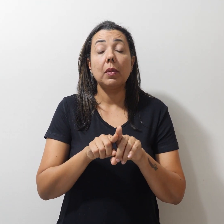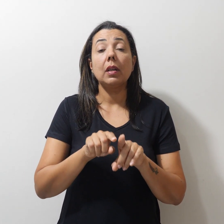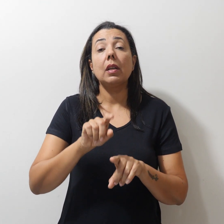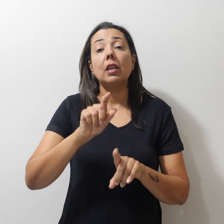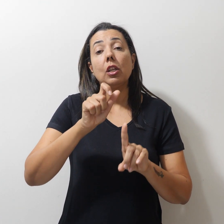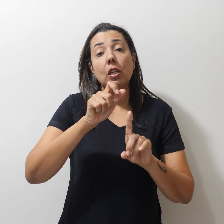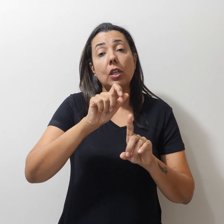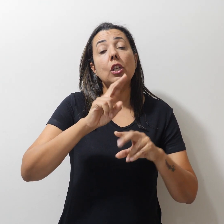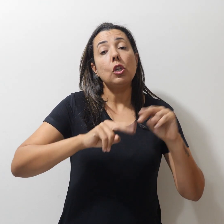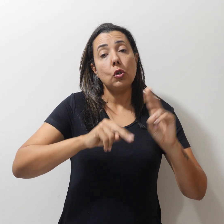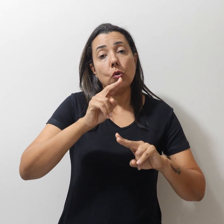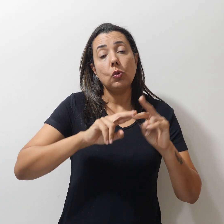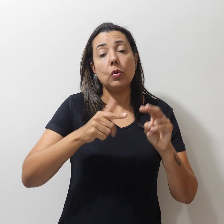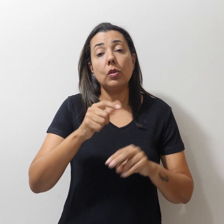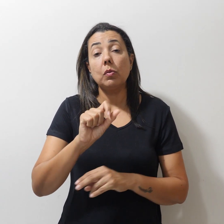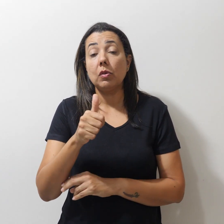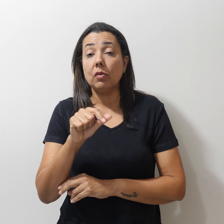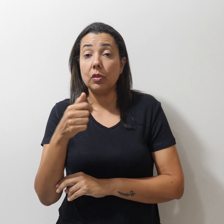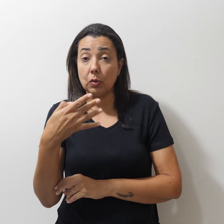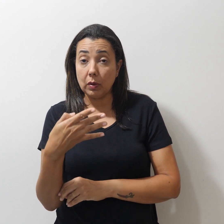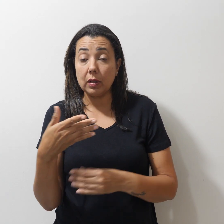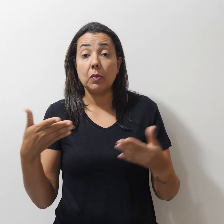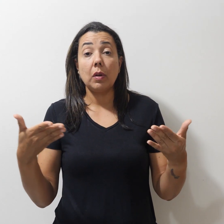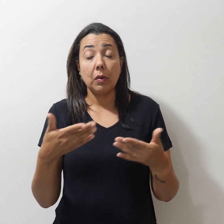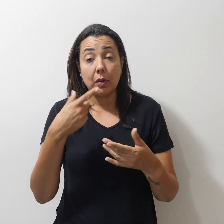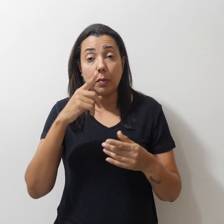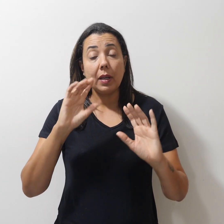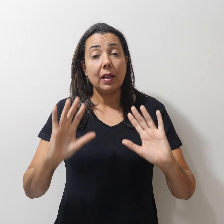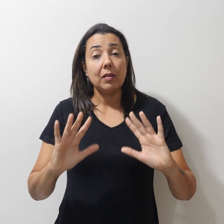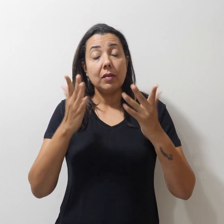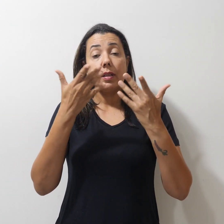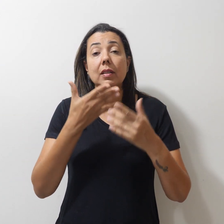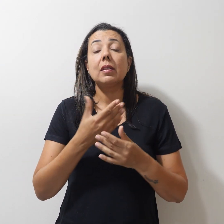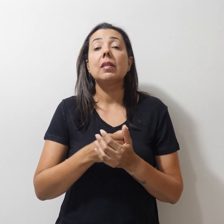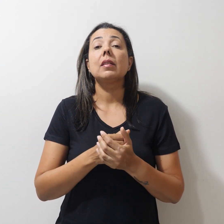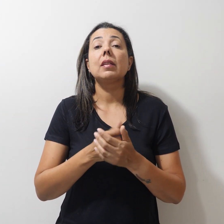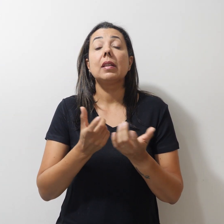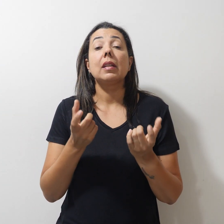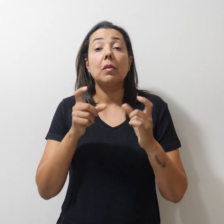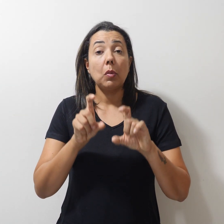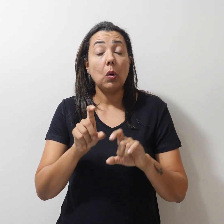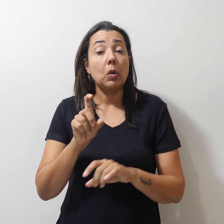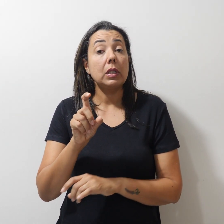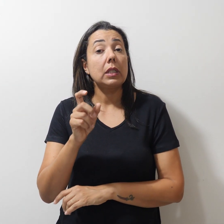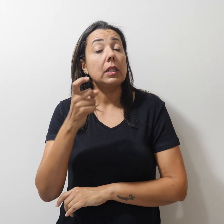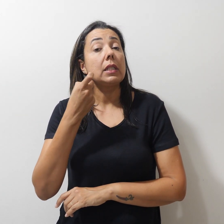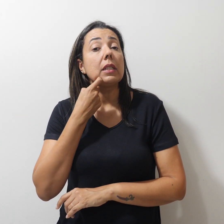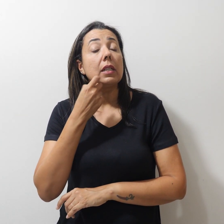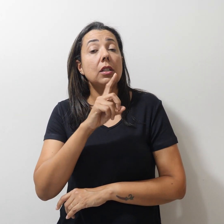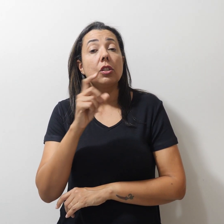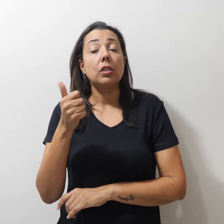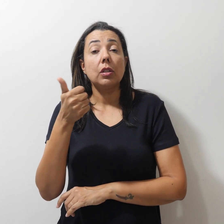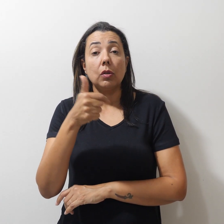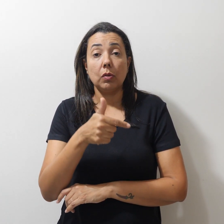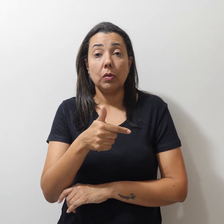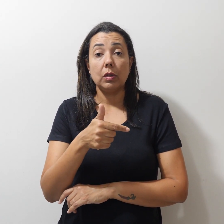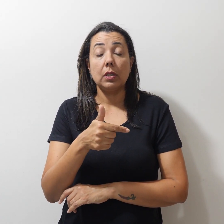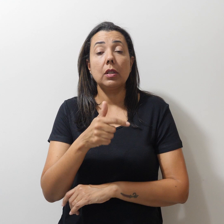2024 deste ano para a Festa da posse, sexta-feira 12 do 7, às 10